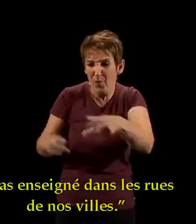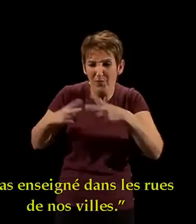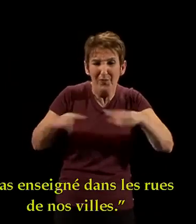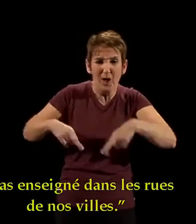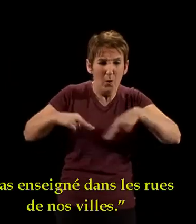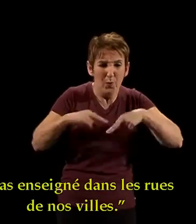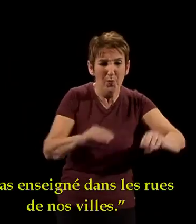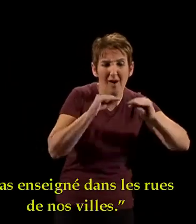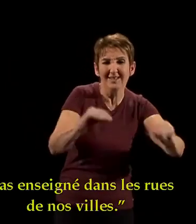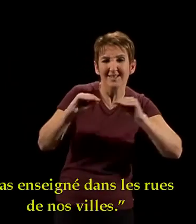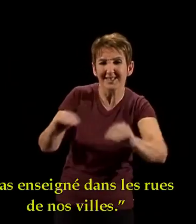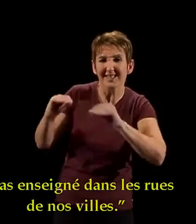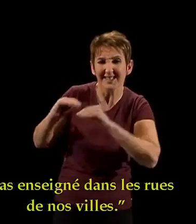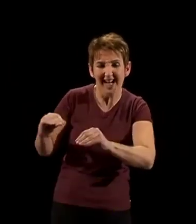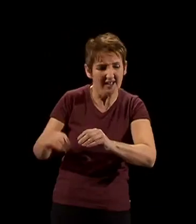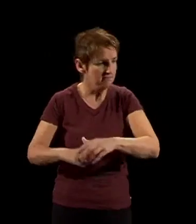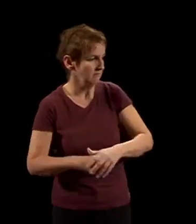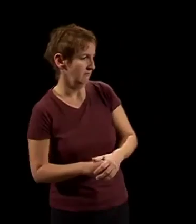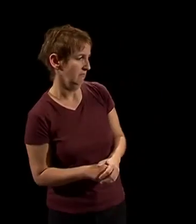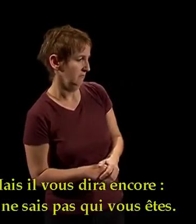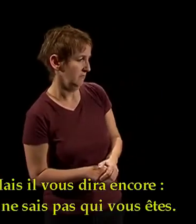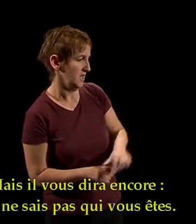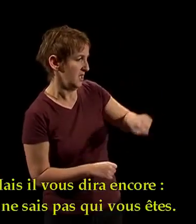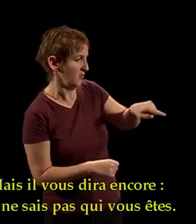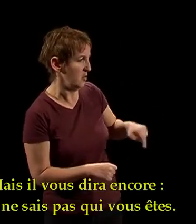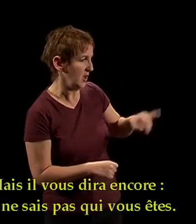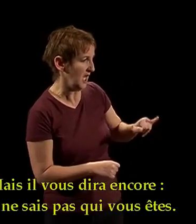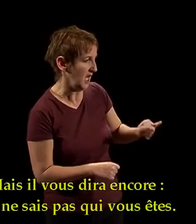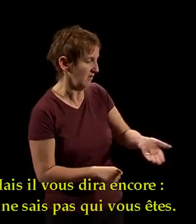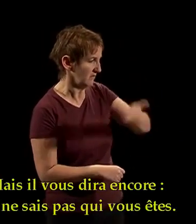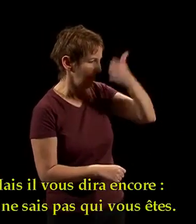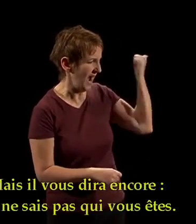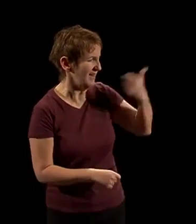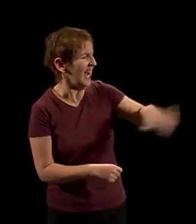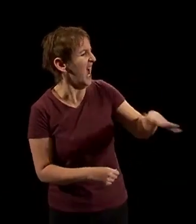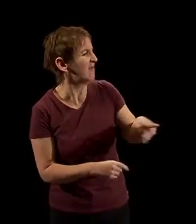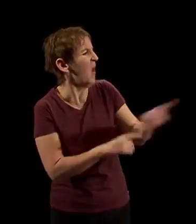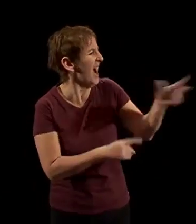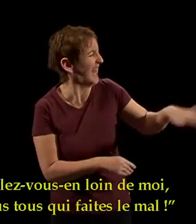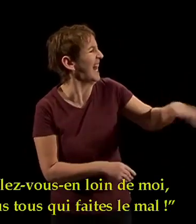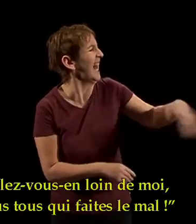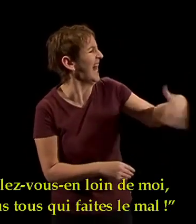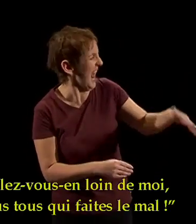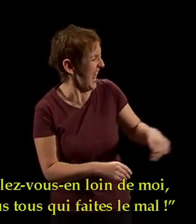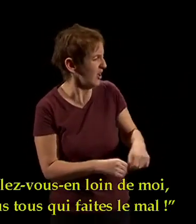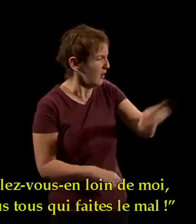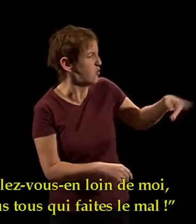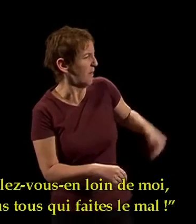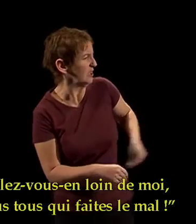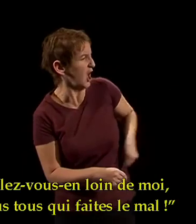enseigné dans les rues de nos villes ». Mais il vous dira encore « Je ne sais pas qui vous êtes, allez-vous-en loin de moi, vous